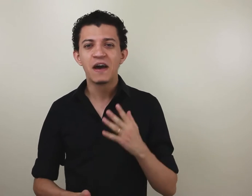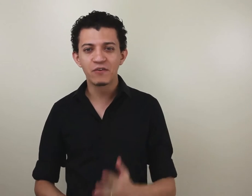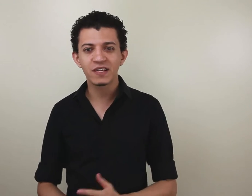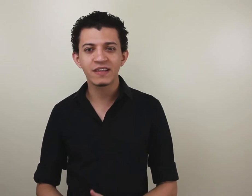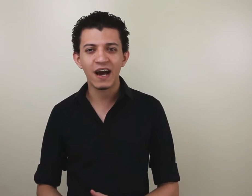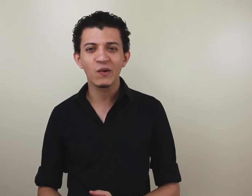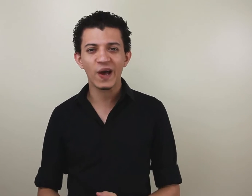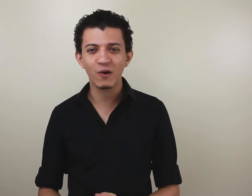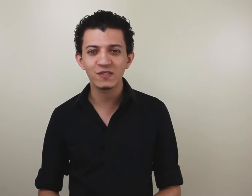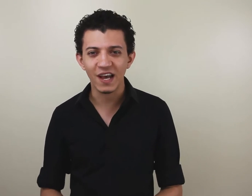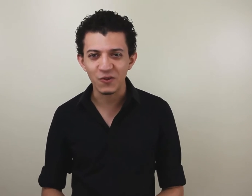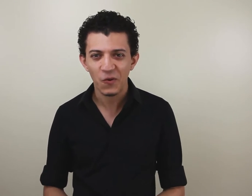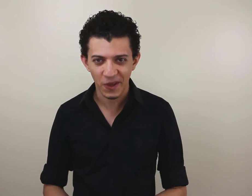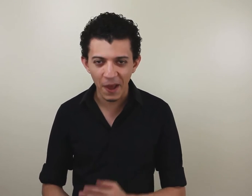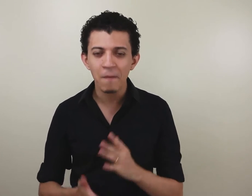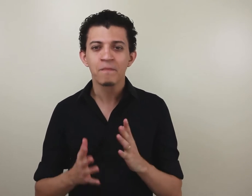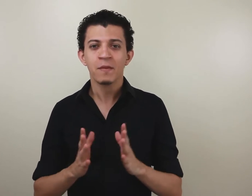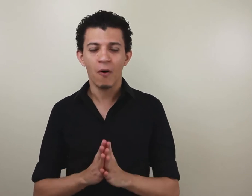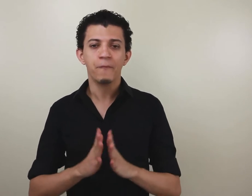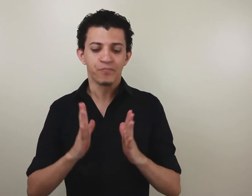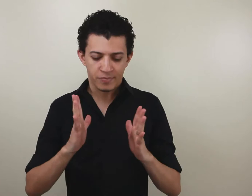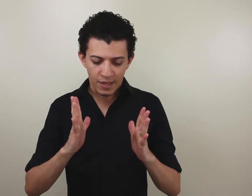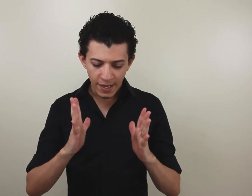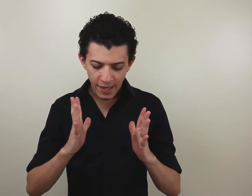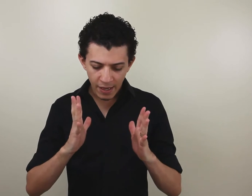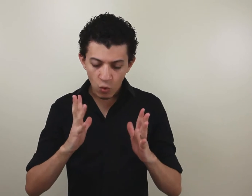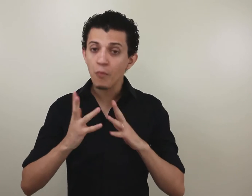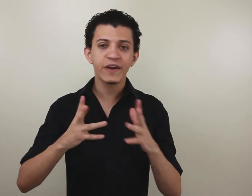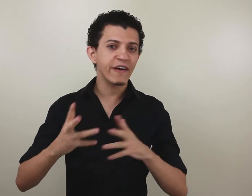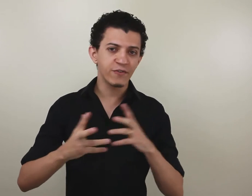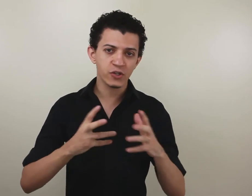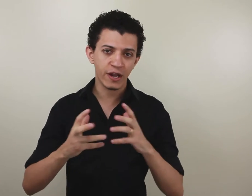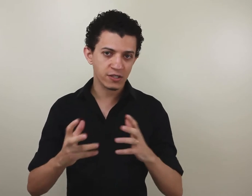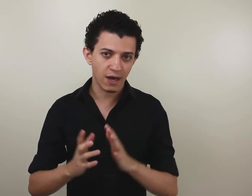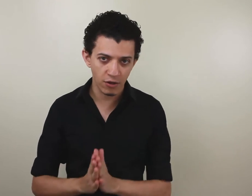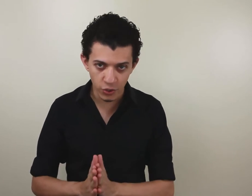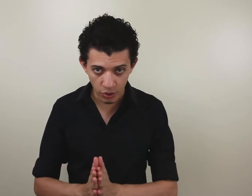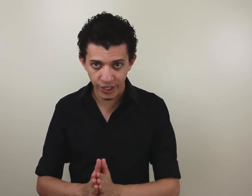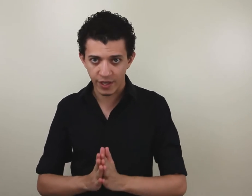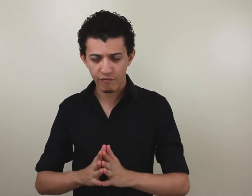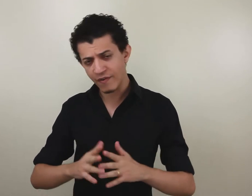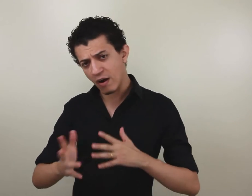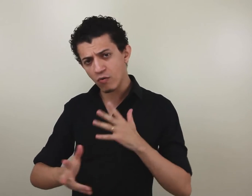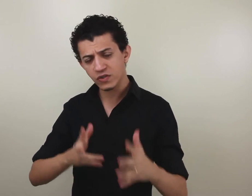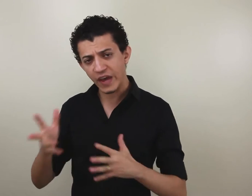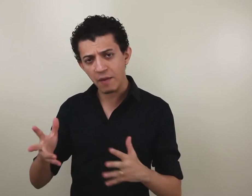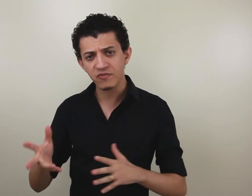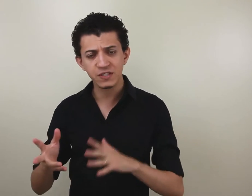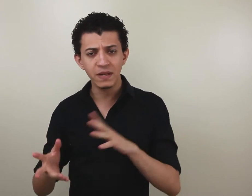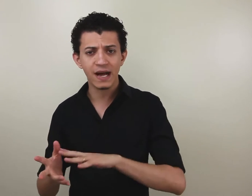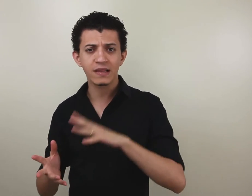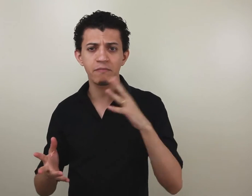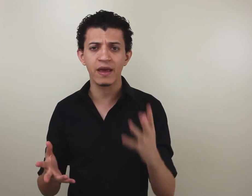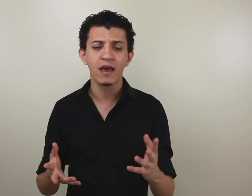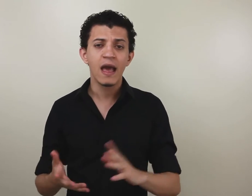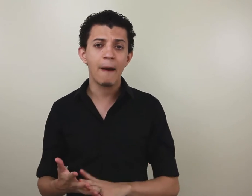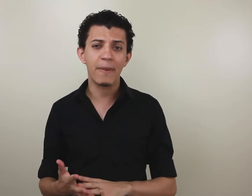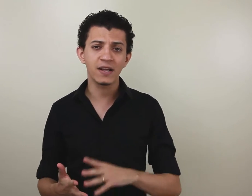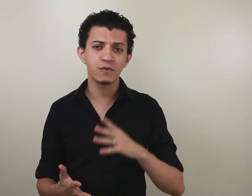você está no canal certo, ok? Bom, como que vai funcionar nossa aula de hoje aqui? Vou falar alguns verbos, vou explicar também a parte